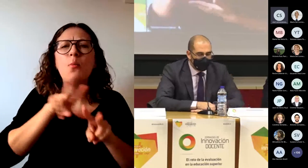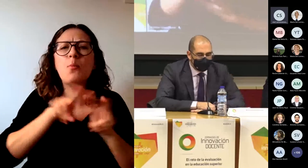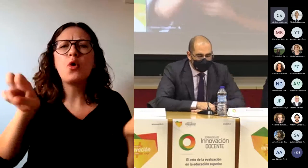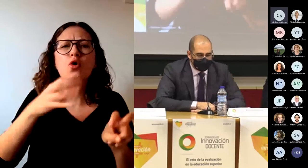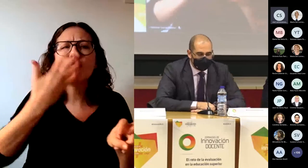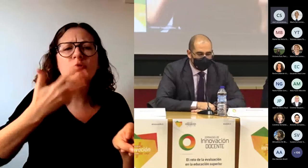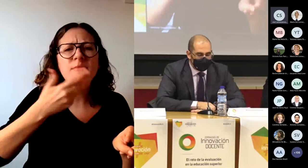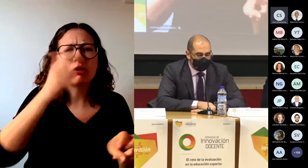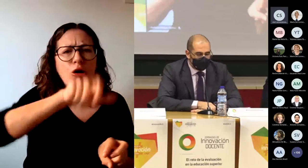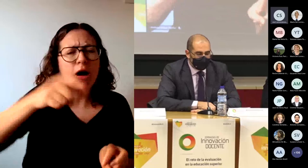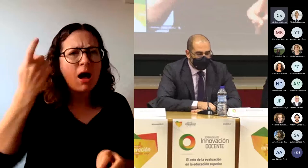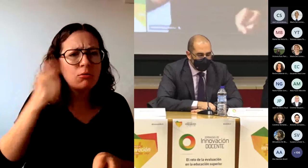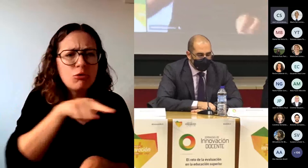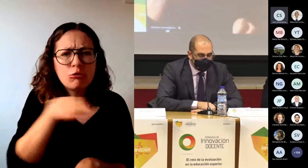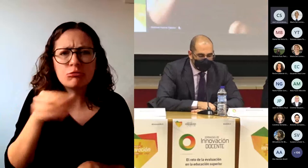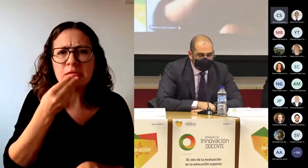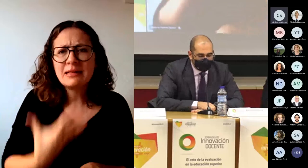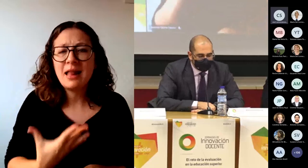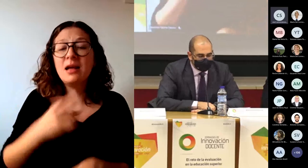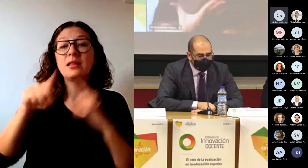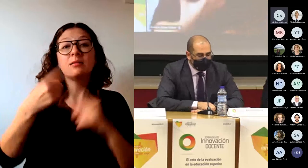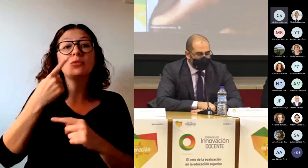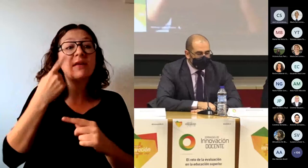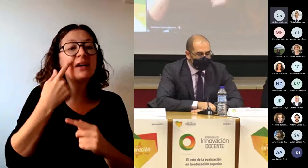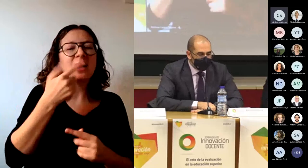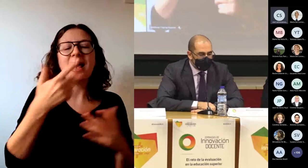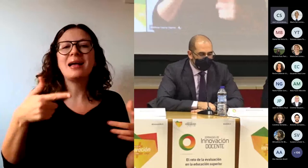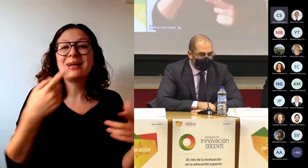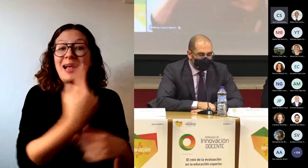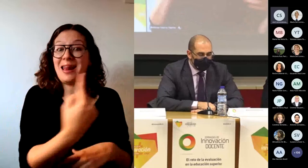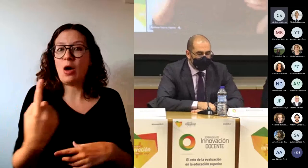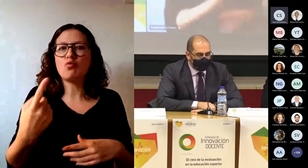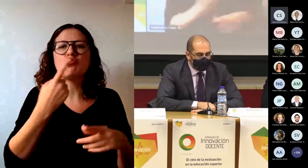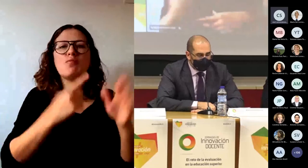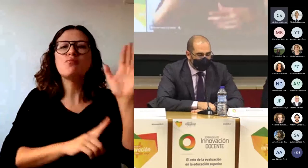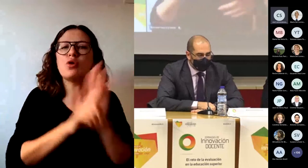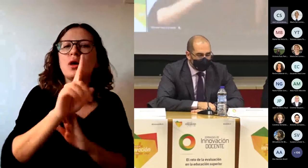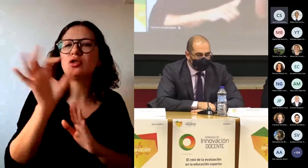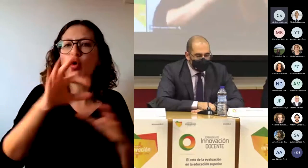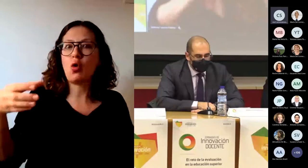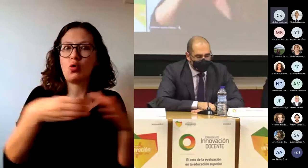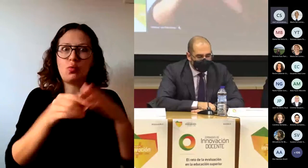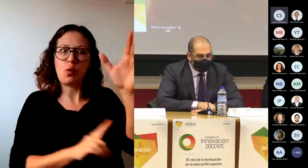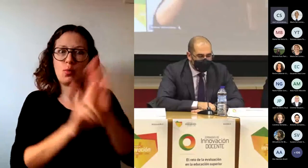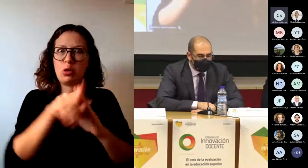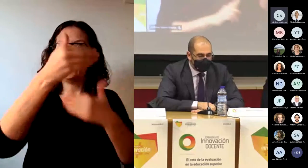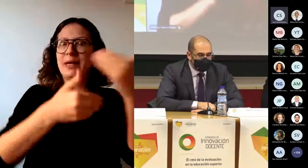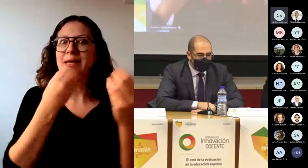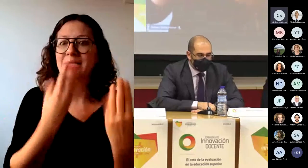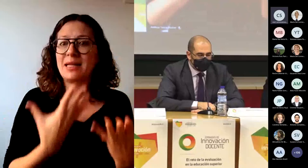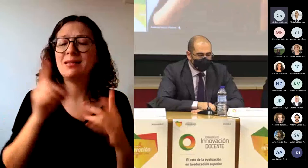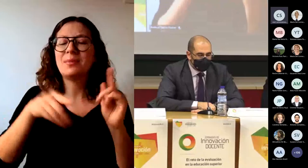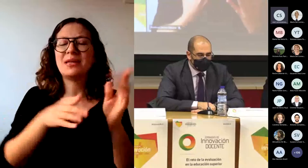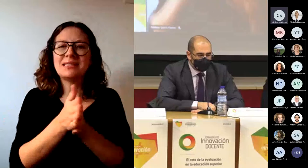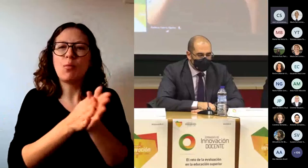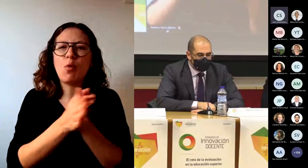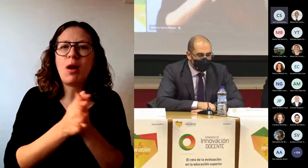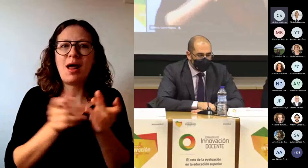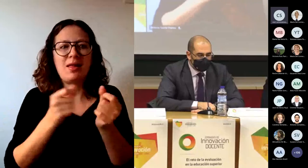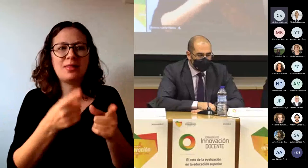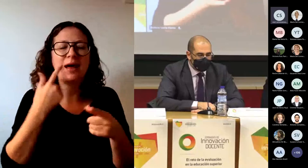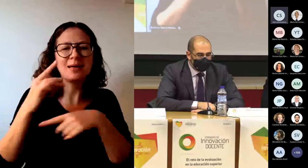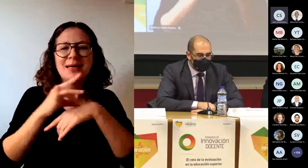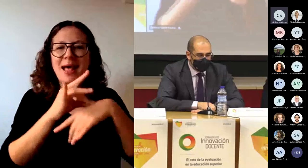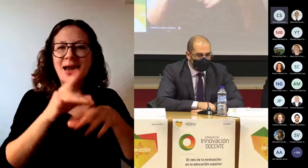conocer el progreso realizado por cada alumno y por el grupo, estimular y guiar el aprendizaje de los estudiantes, localizar las dificultades de los